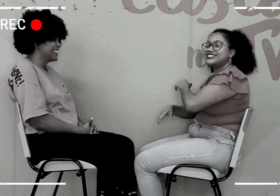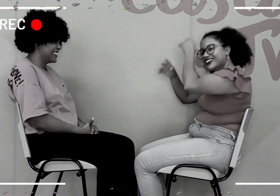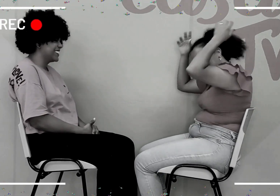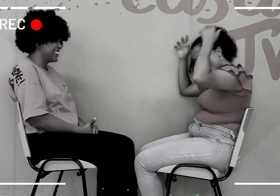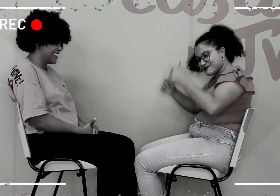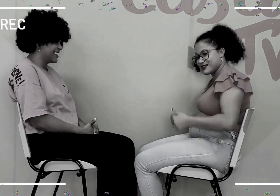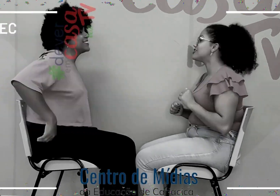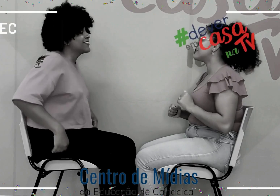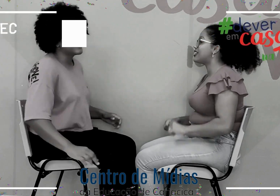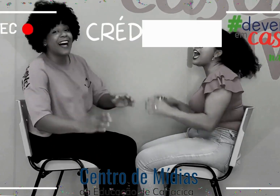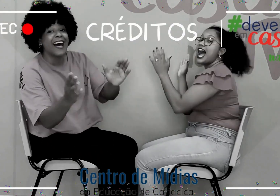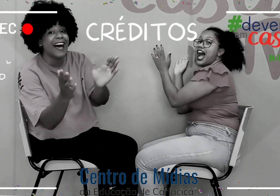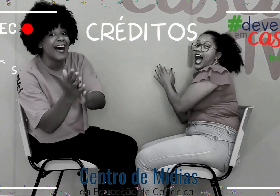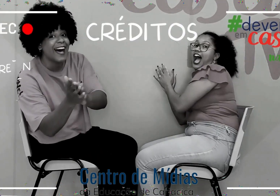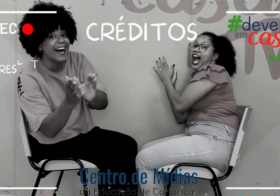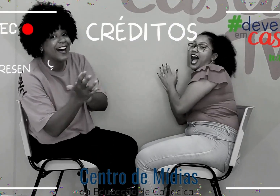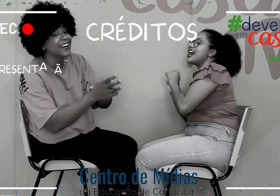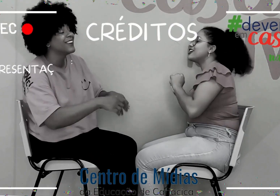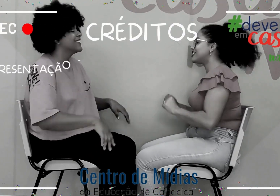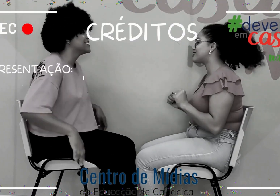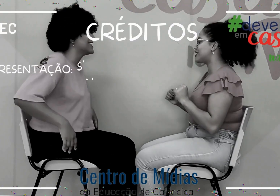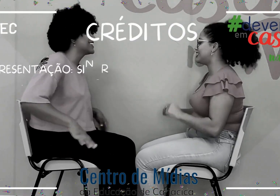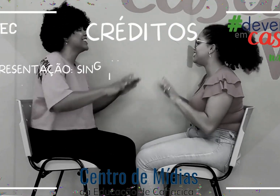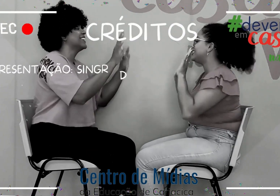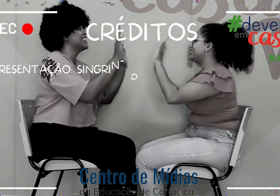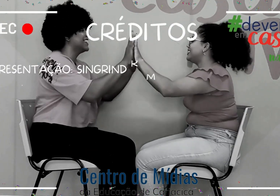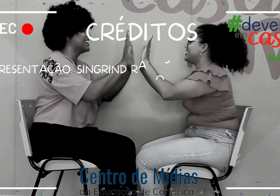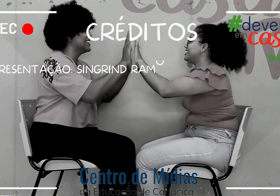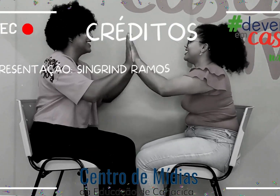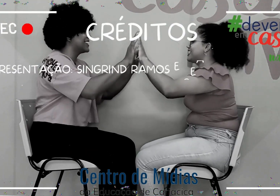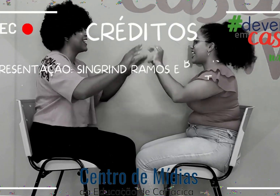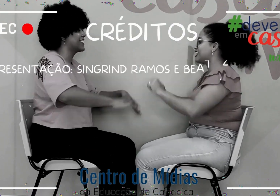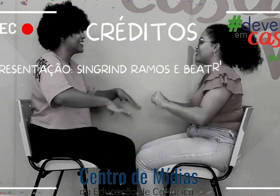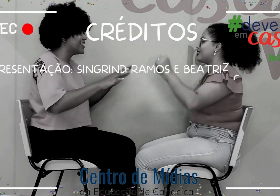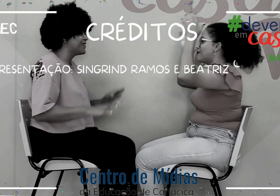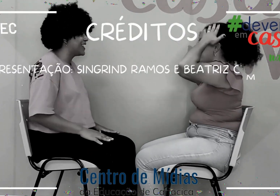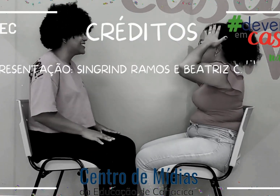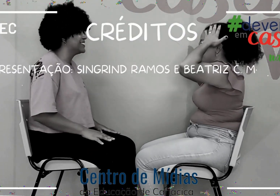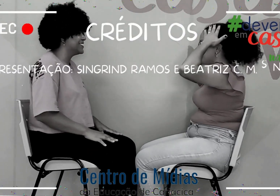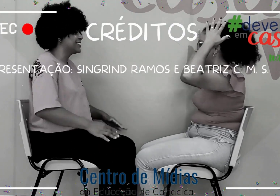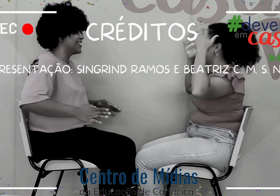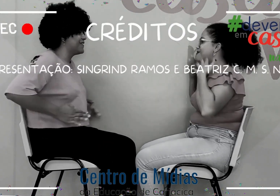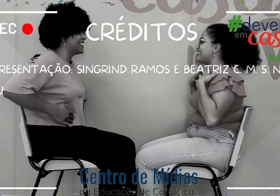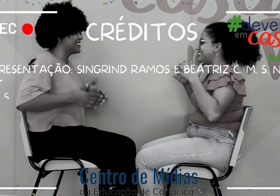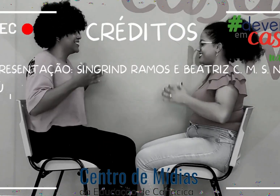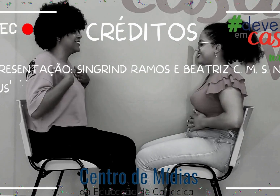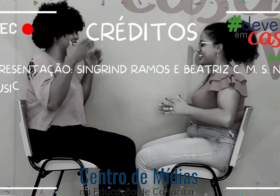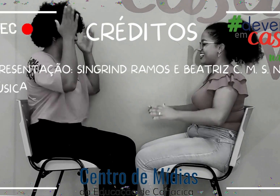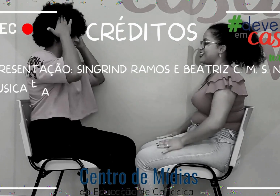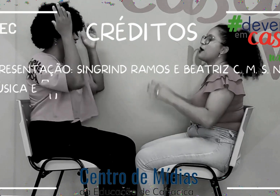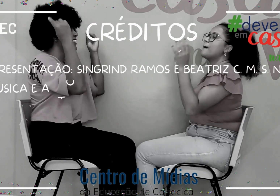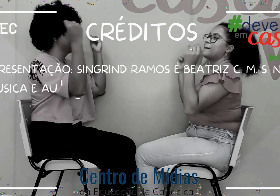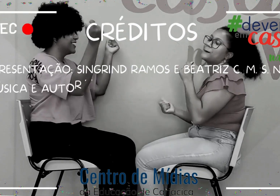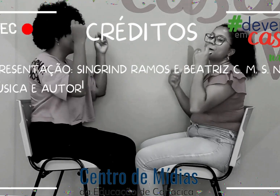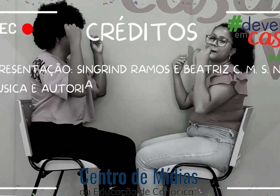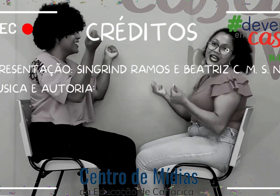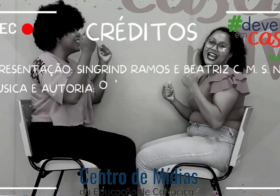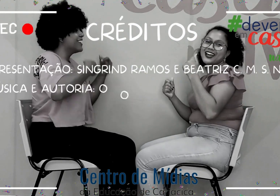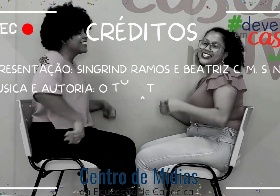danço lá, eu danço aqui Caqui, tomate, o tomate, o caqui Eu